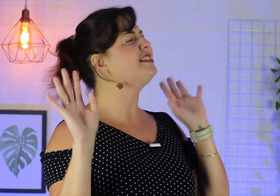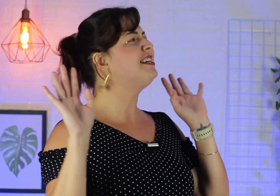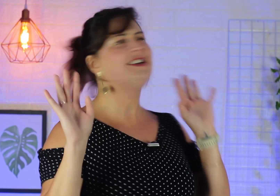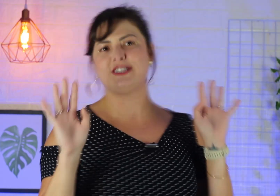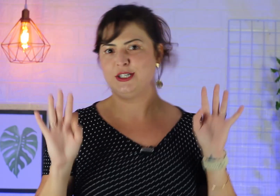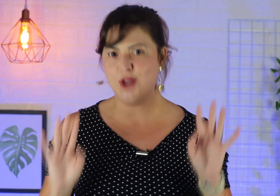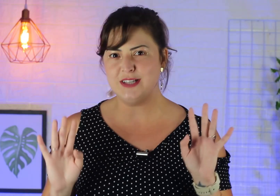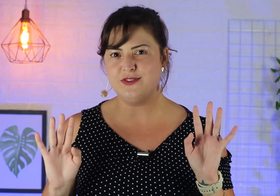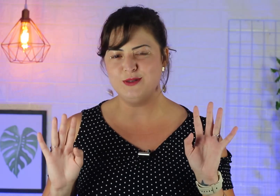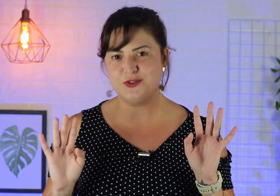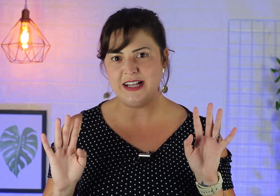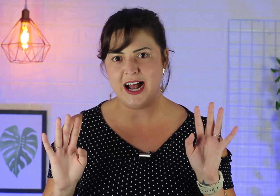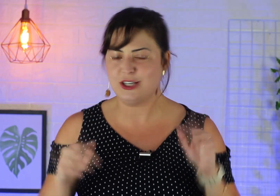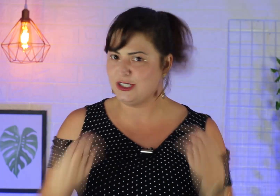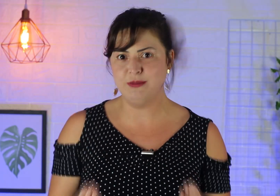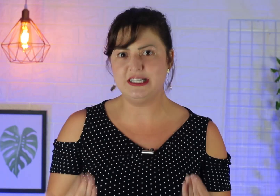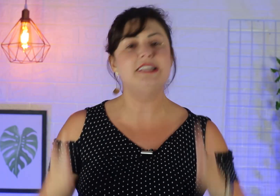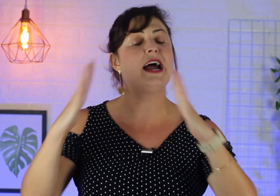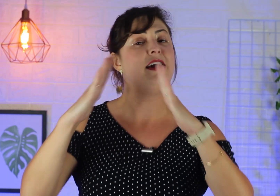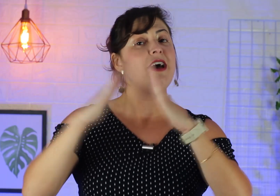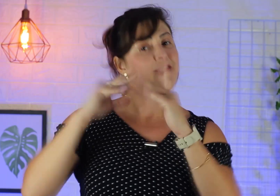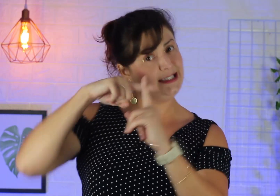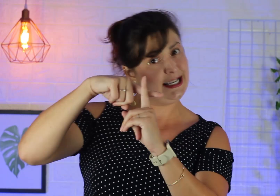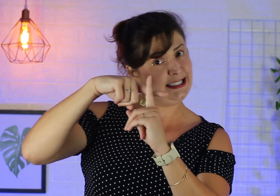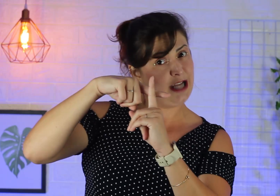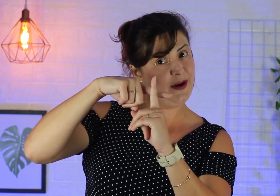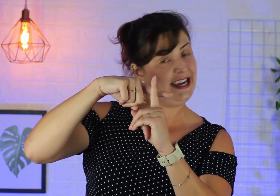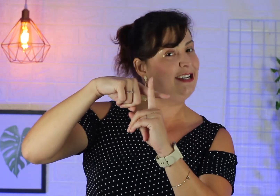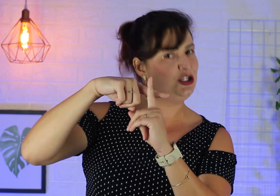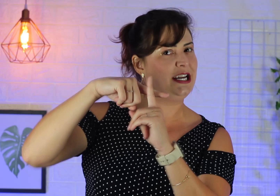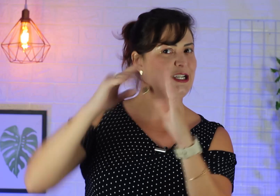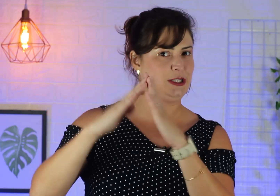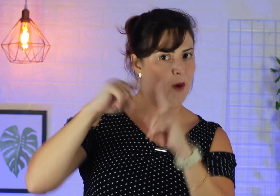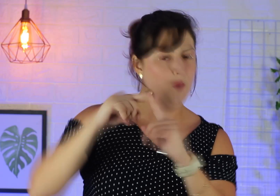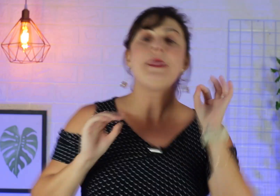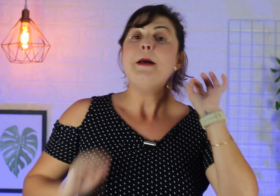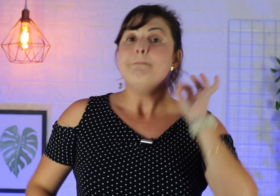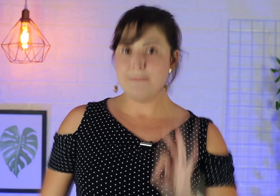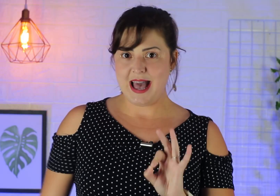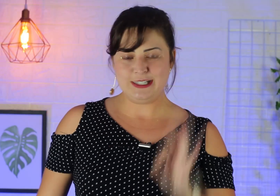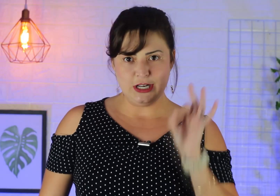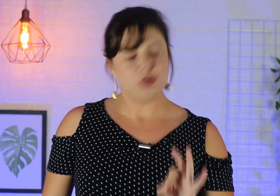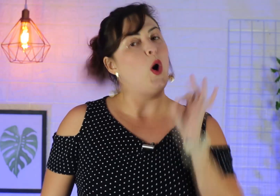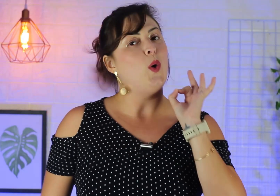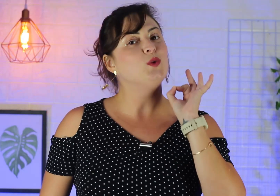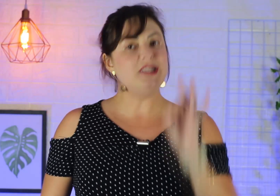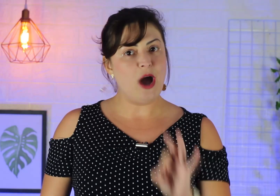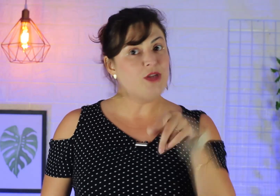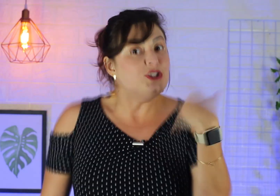as igrejas que nós vamos falar, que nós vamos sinalizar, vai ser esse sinal aqui de igreja, tá bom? Mas, olha só, o sinal da